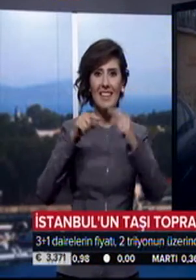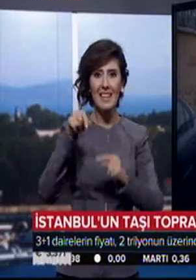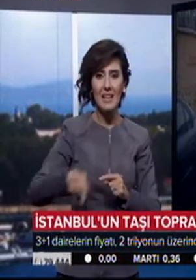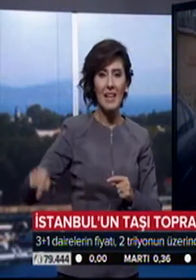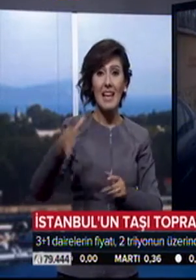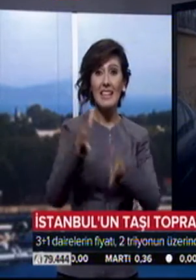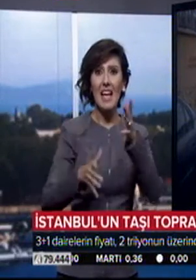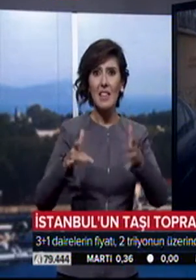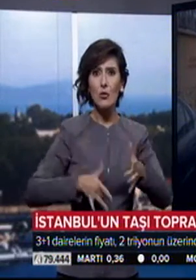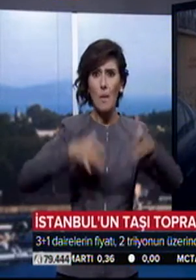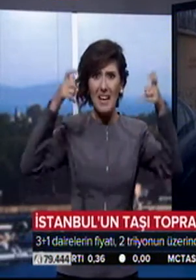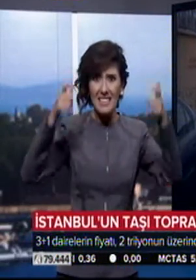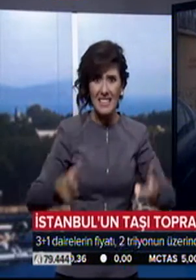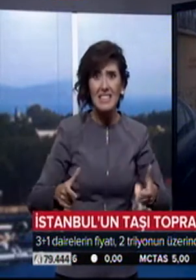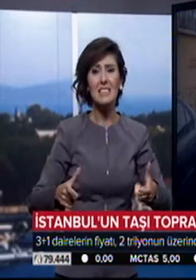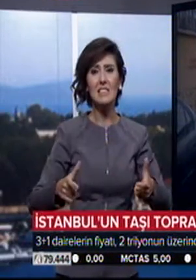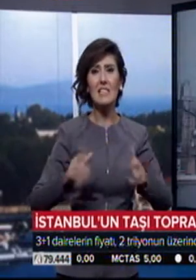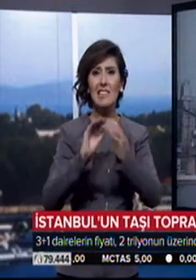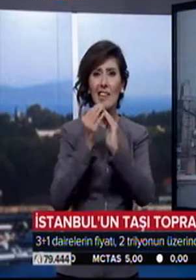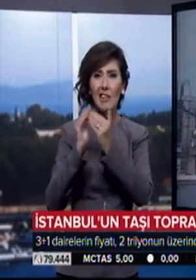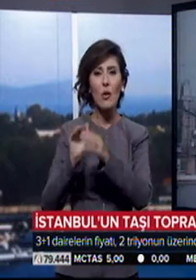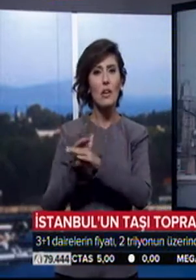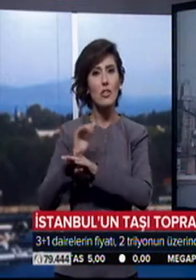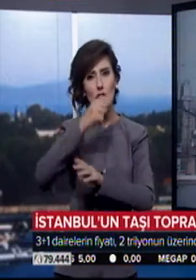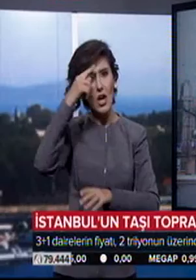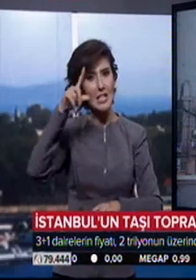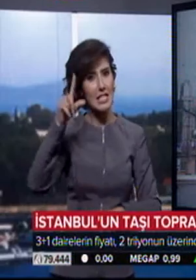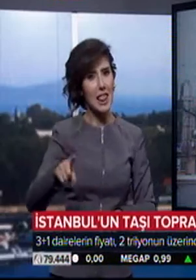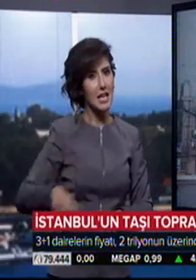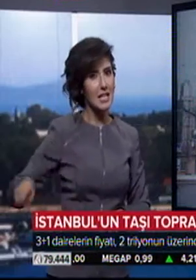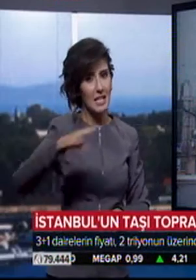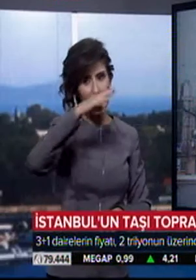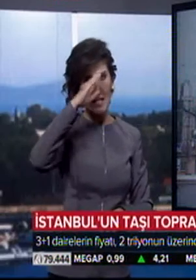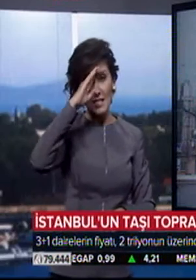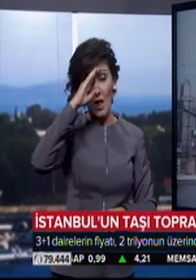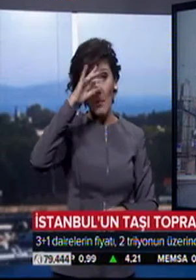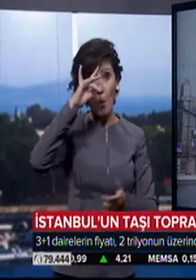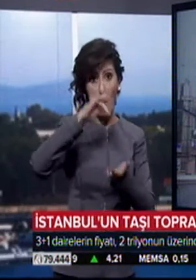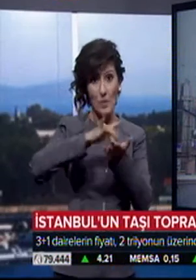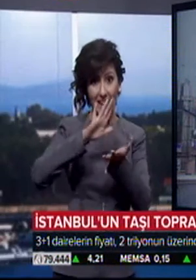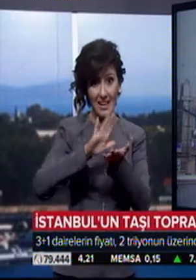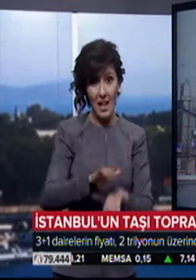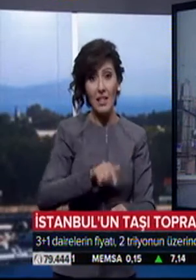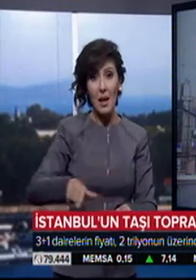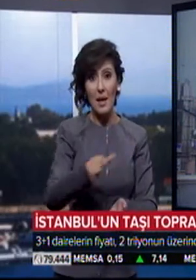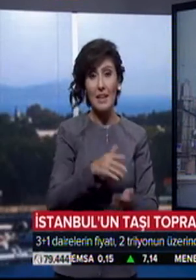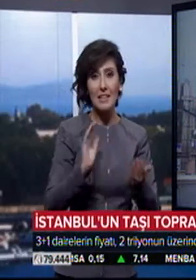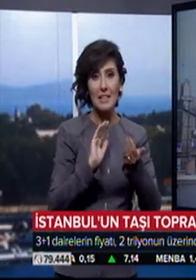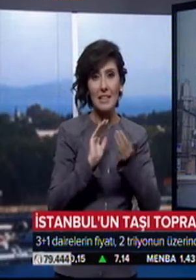kalan bu gece kondu semtlerinde yaşayanlar şanslı. İstanbul'un orta yerinde kalan bu gece kondu mahalleleri şimdilerde lüks rezidanslara dönüşüyor.